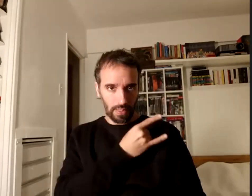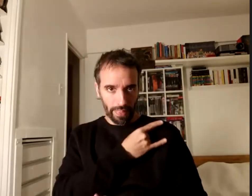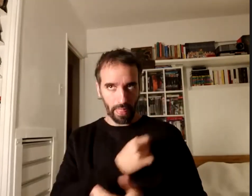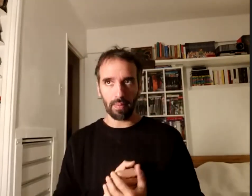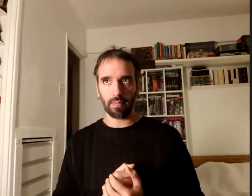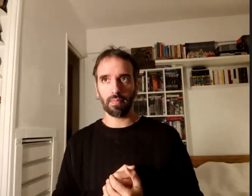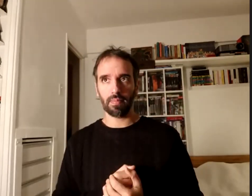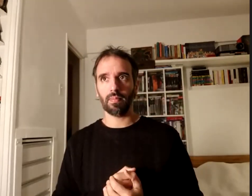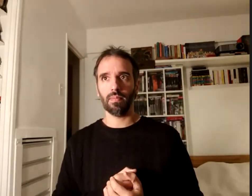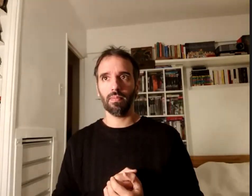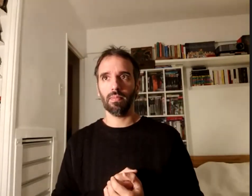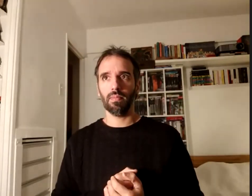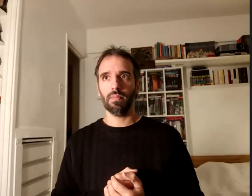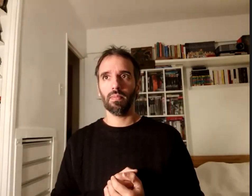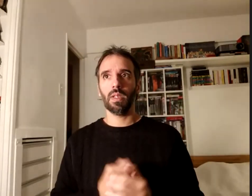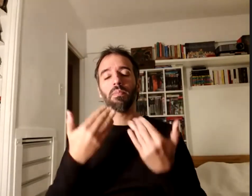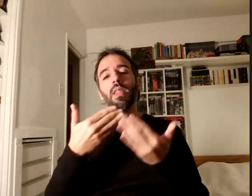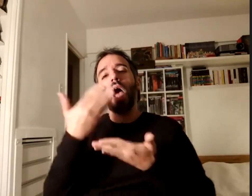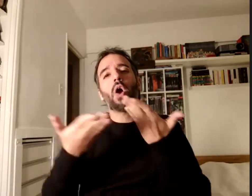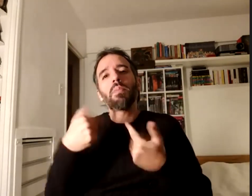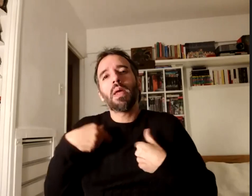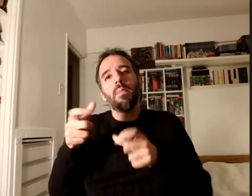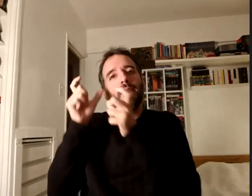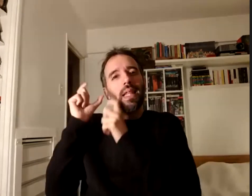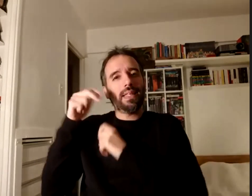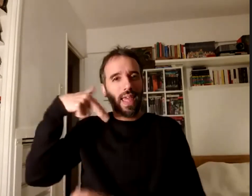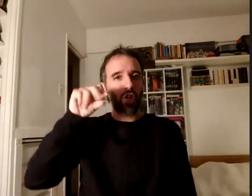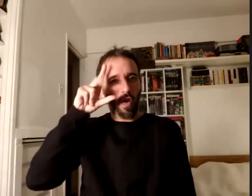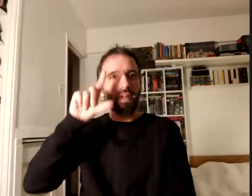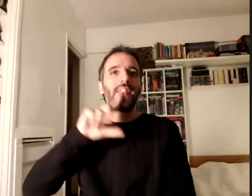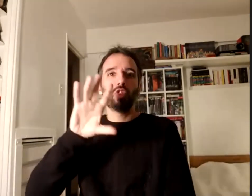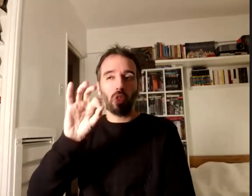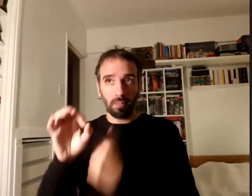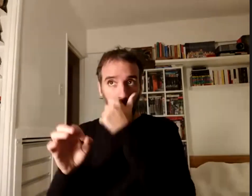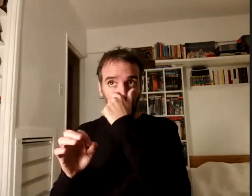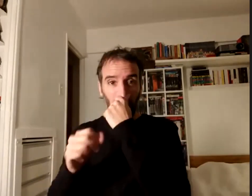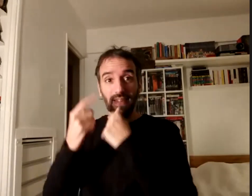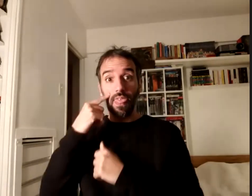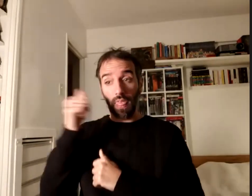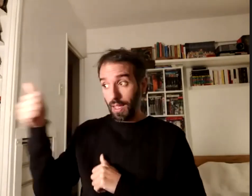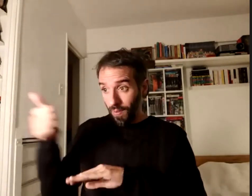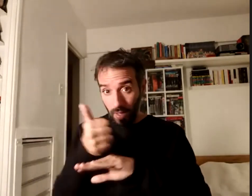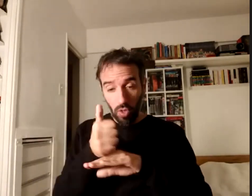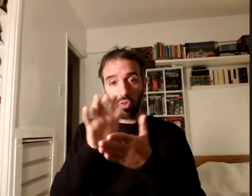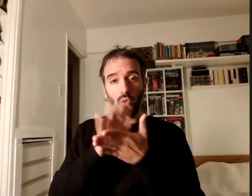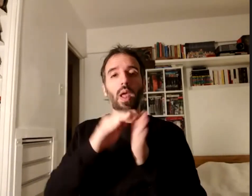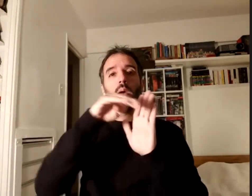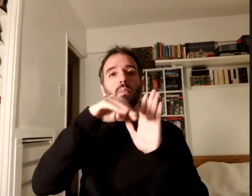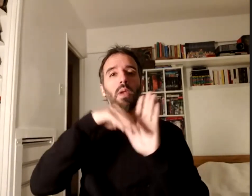paso a compartirles la experiencia ese día que nos acompañó en el programa de discapacidad y accesible para